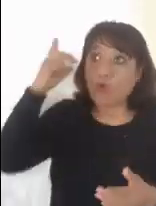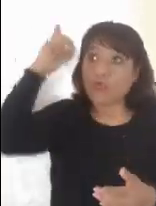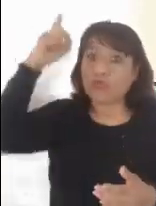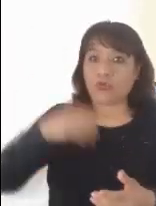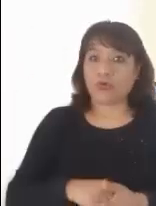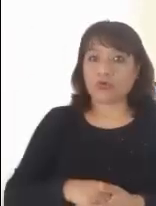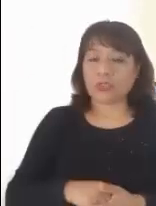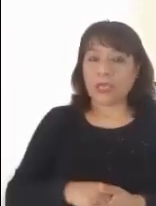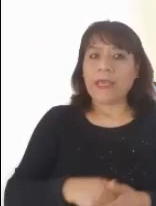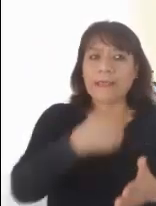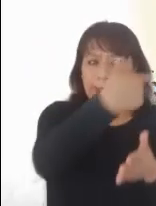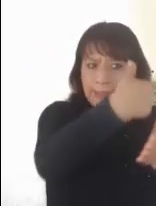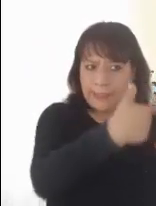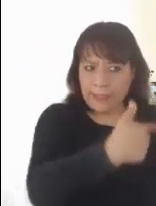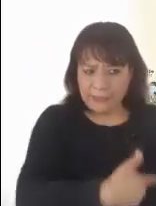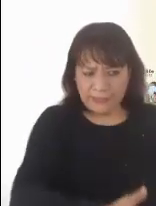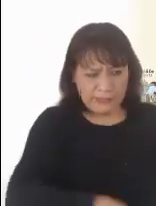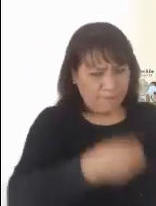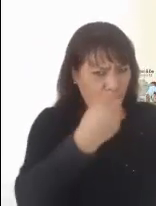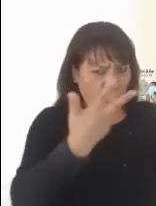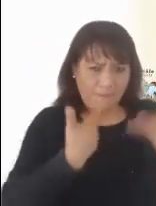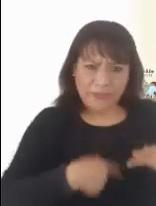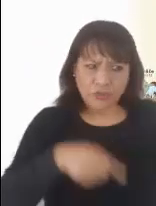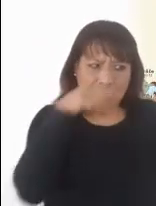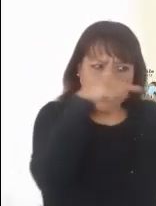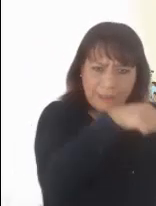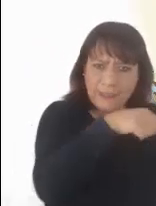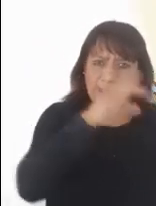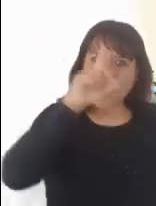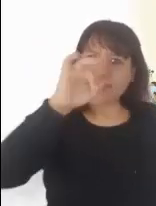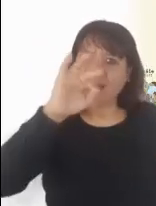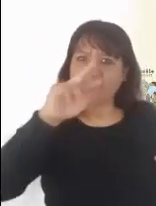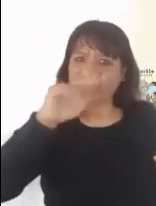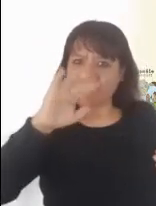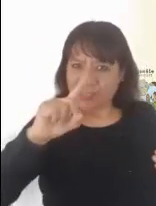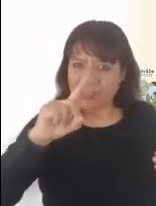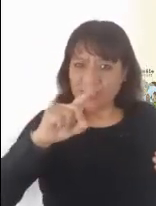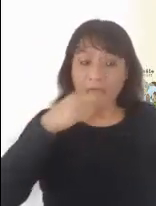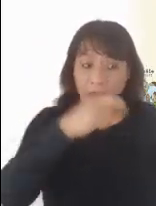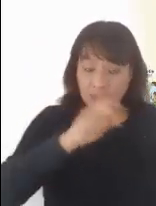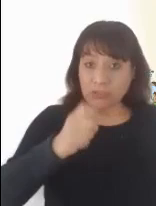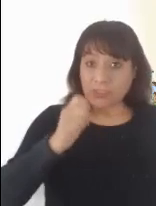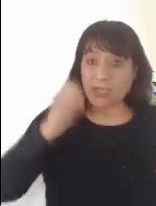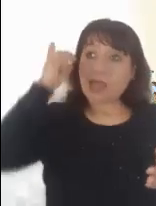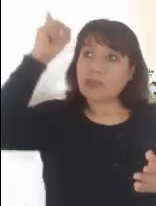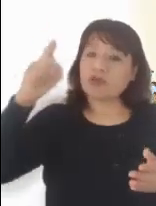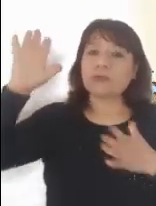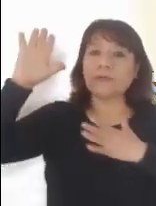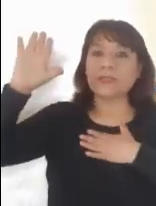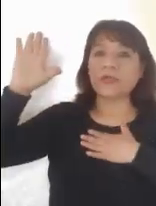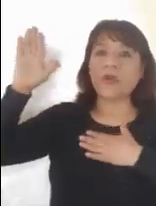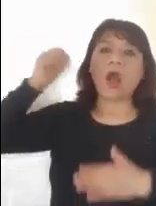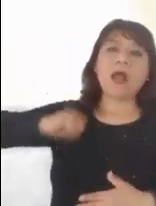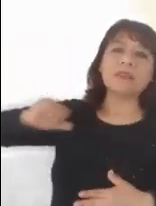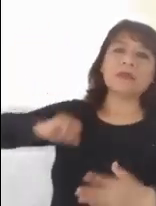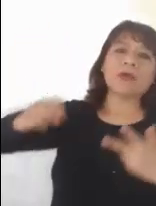e incluir a su lista David, nos está diciendo que la promesa que Dios hizo desde antiguo no ha quedado en el